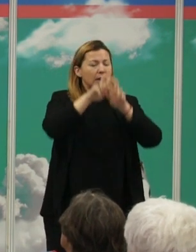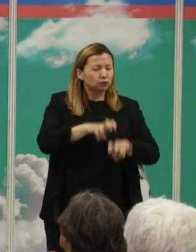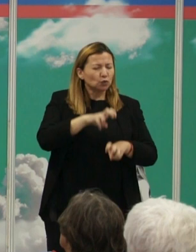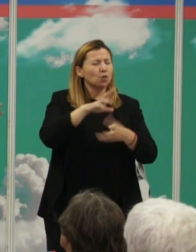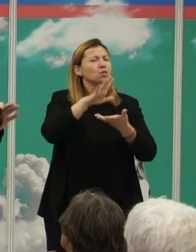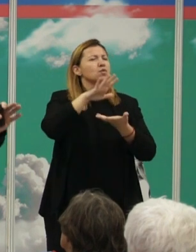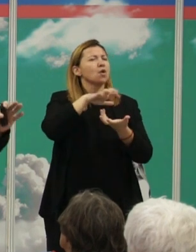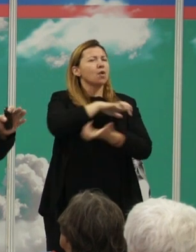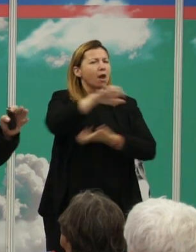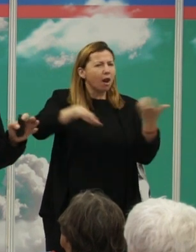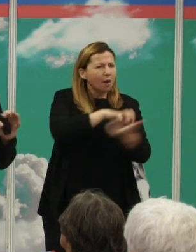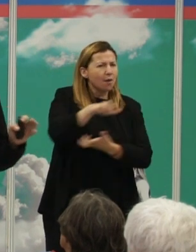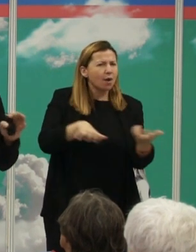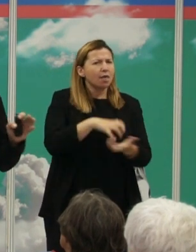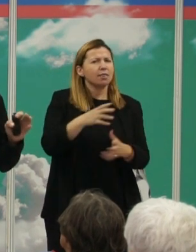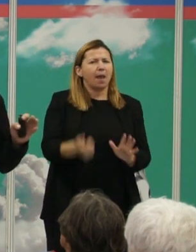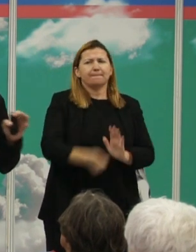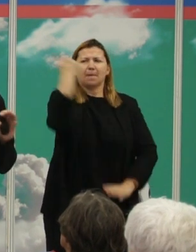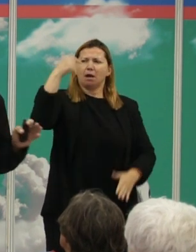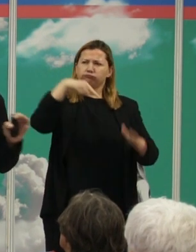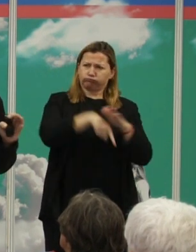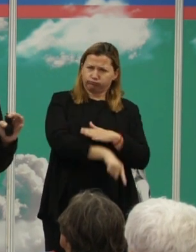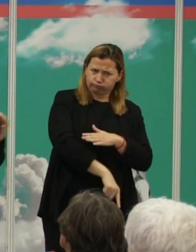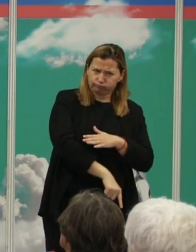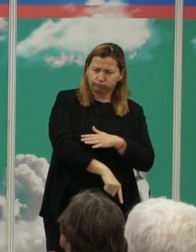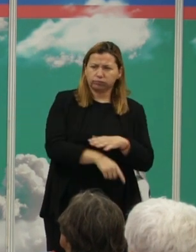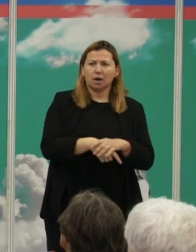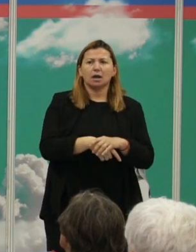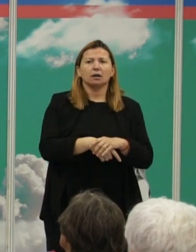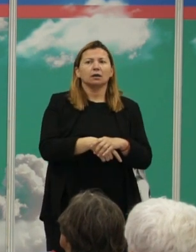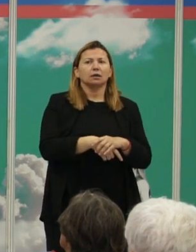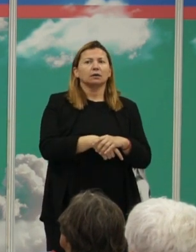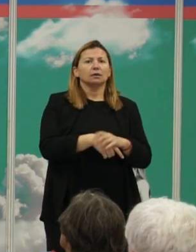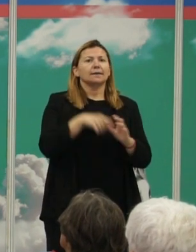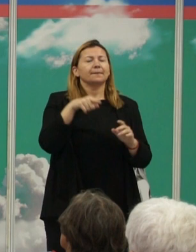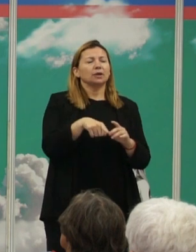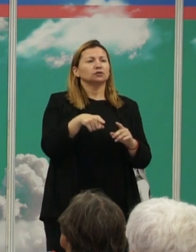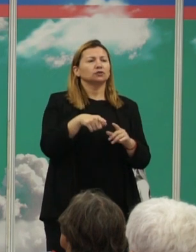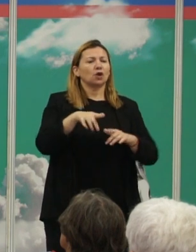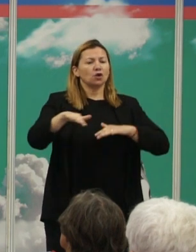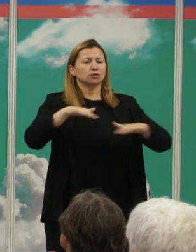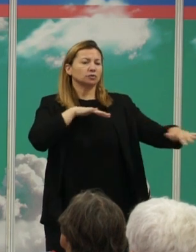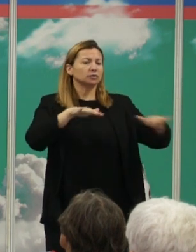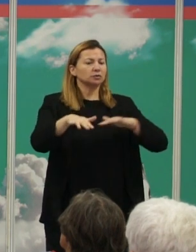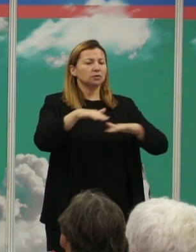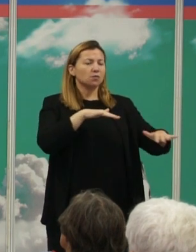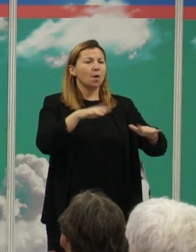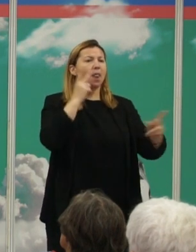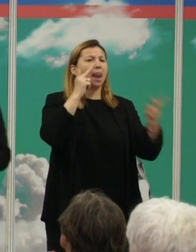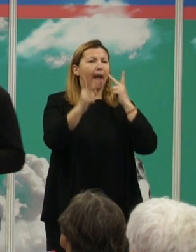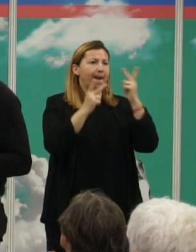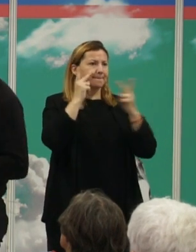es mucho más complejo, es una caricatura, pero básicamente entre estos dos polos de este gradiente se mueven las visiones que hay hoy en día sobre